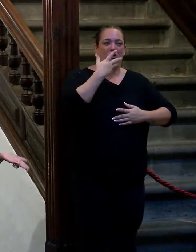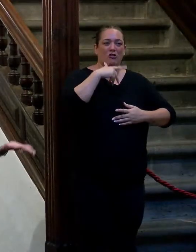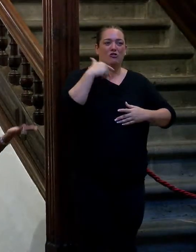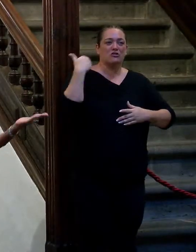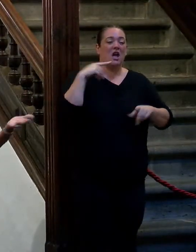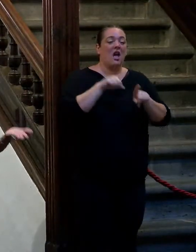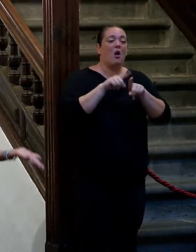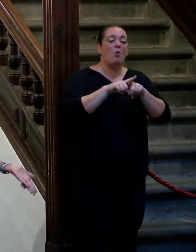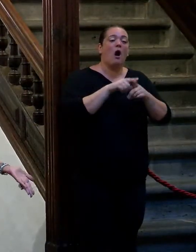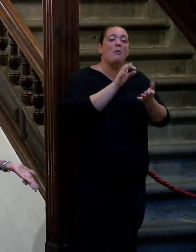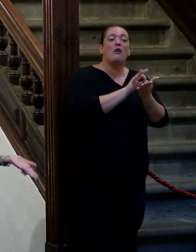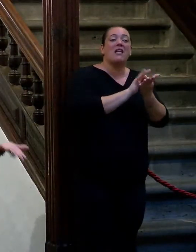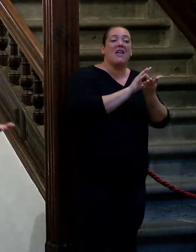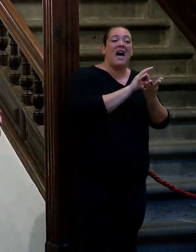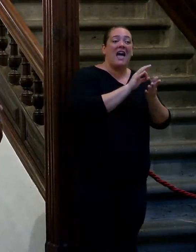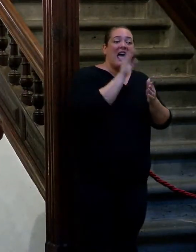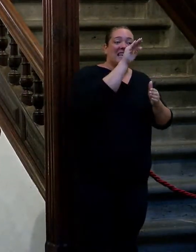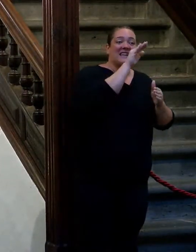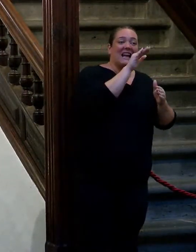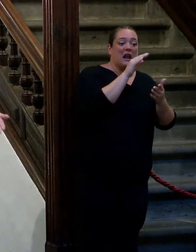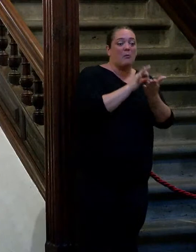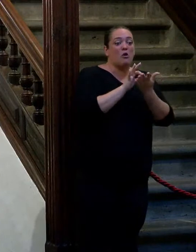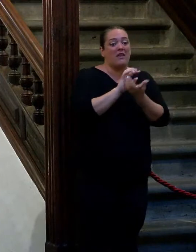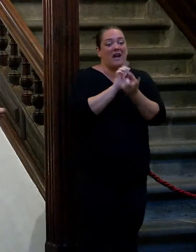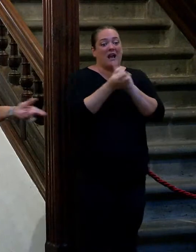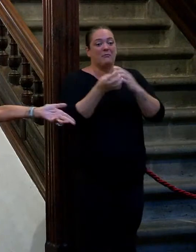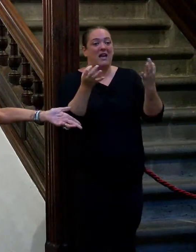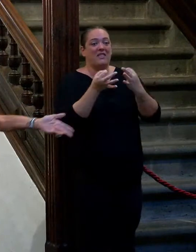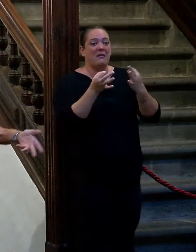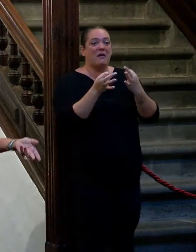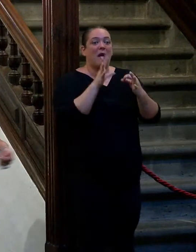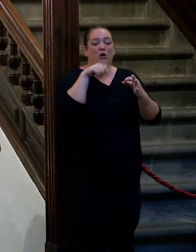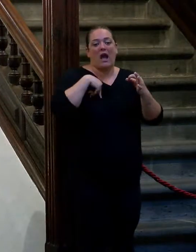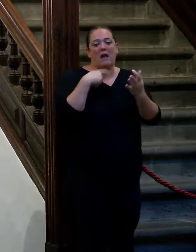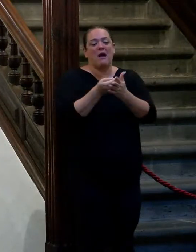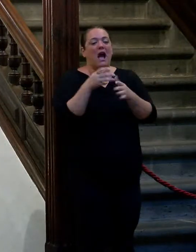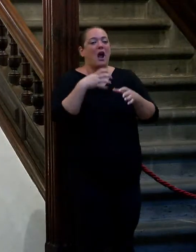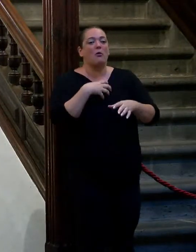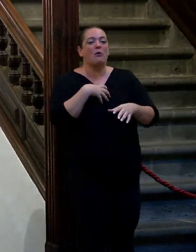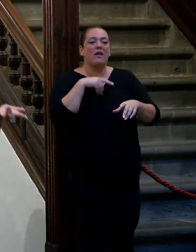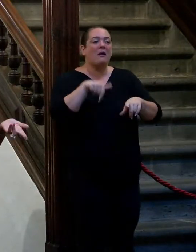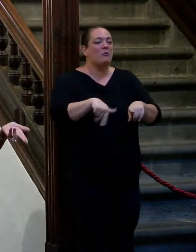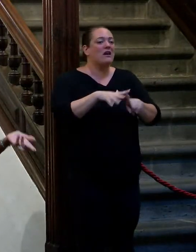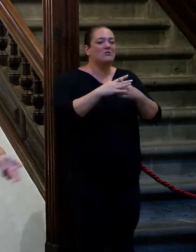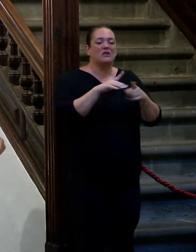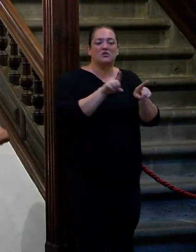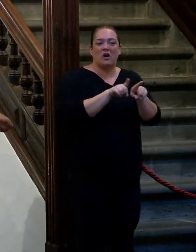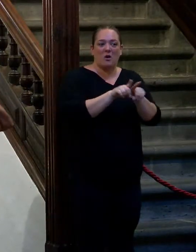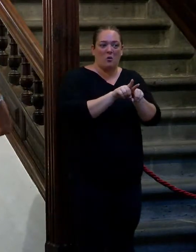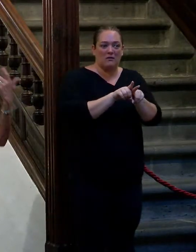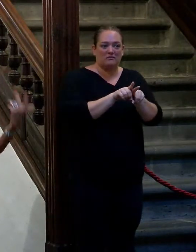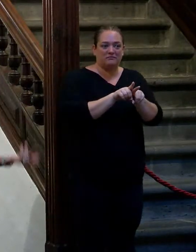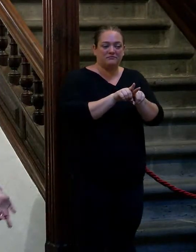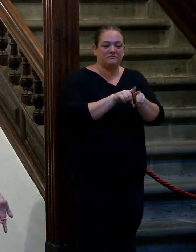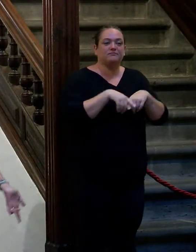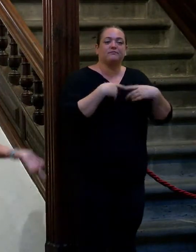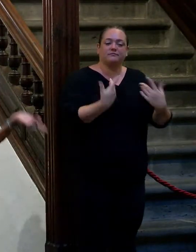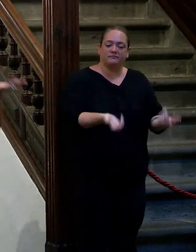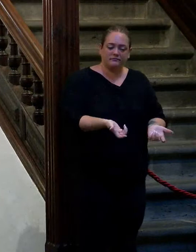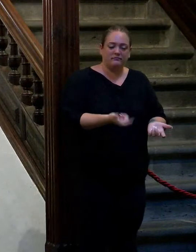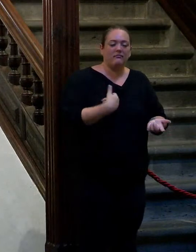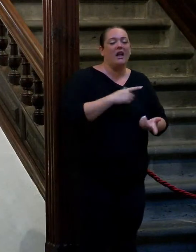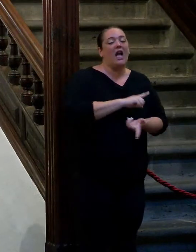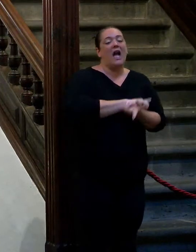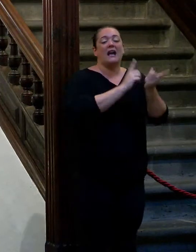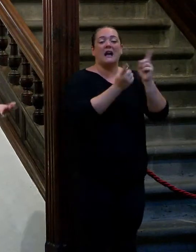moneda extranjera tienes que hacer cambios de monedas si no la moneda no cotiza en el sitio ese esta moneda no me va de aquí entonces tienes que hacer el cambio de